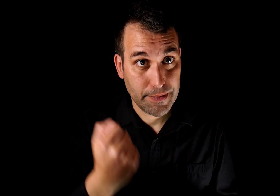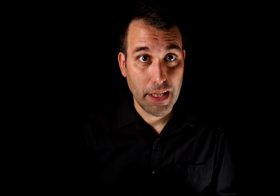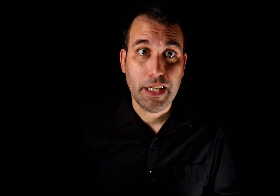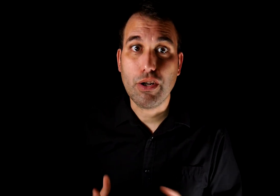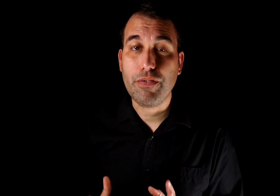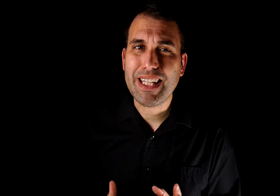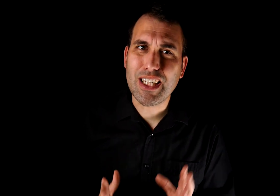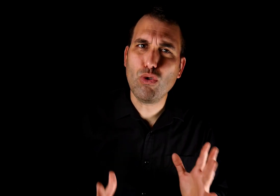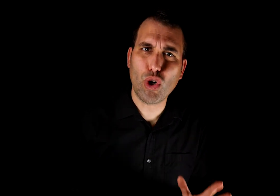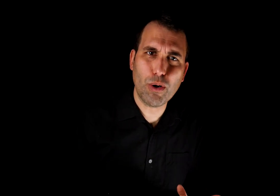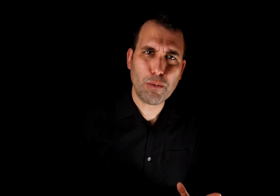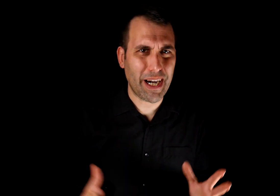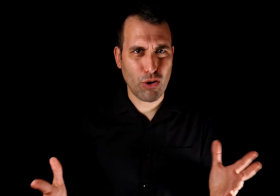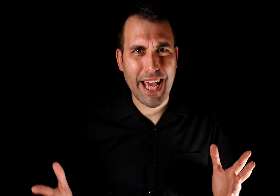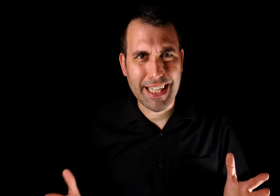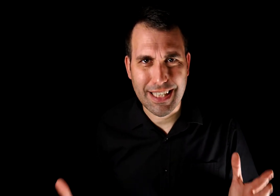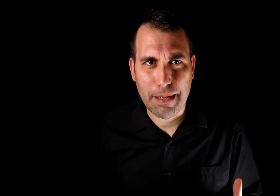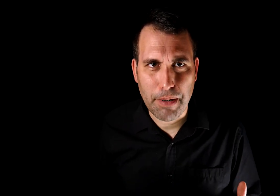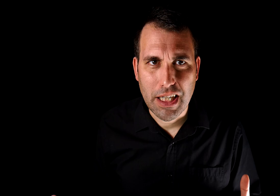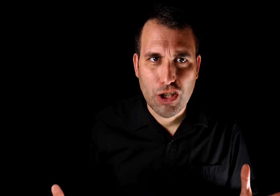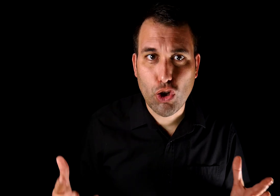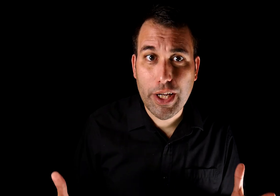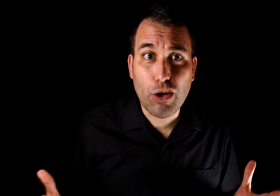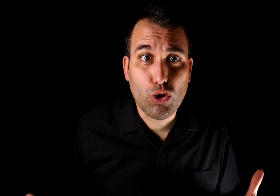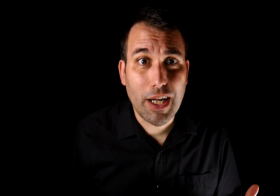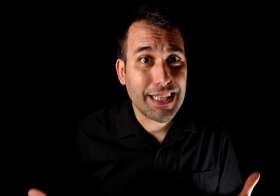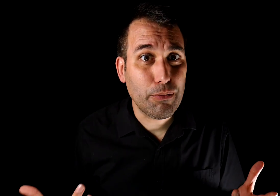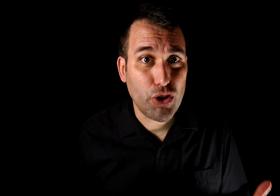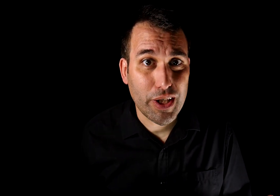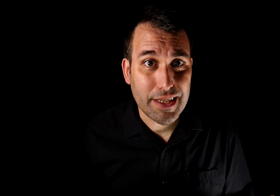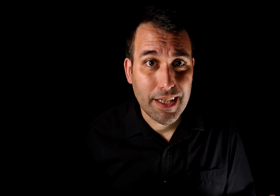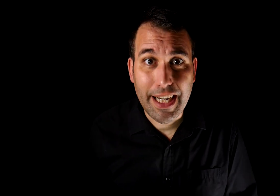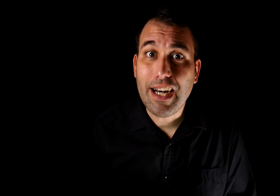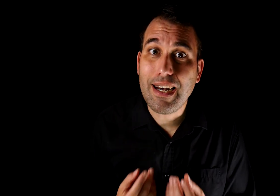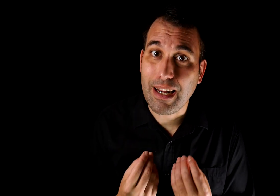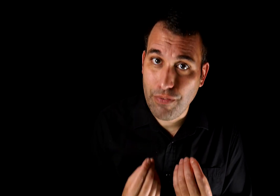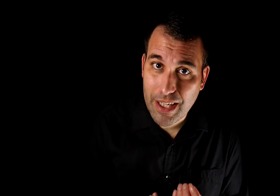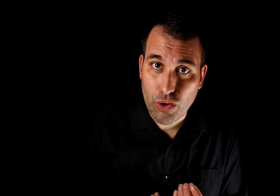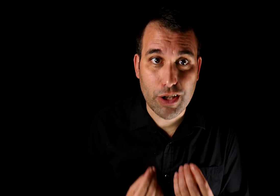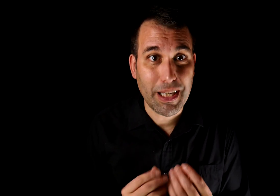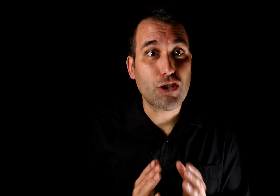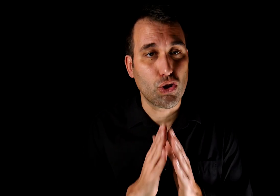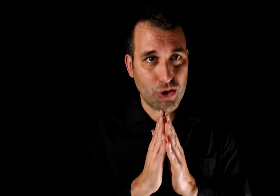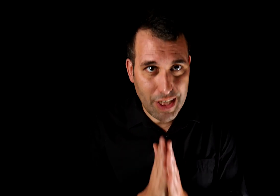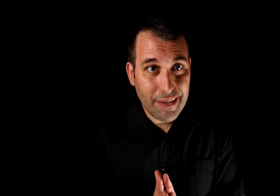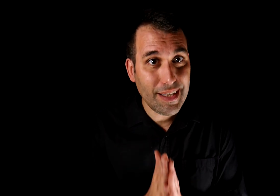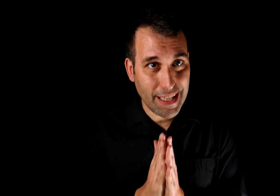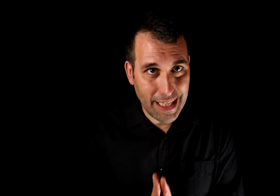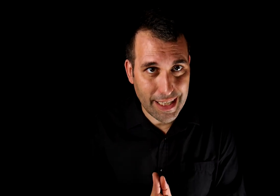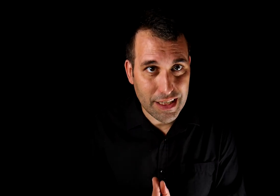Y no hace falta ser un robot para no caer en esta trampa. Solo hay que controlar las emociones, tener el reflejo de tomar conciencia de ellas